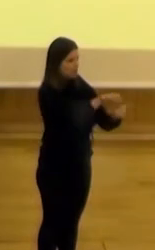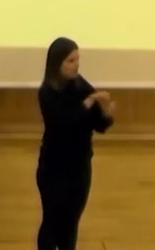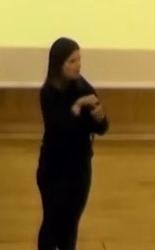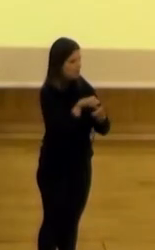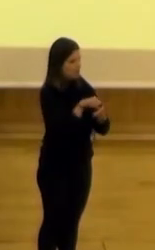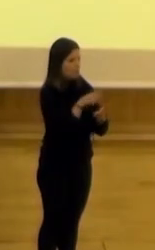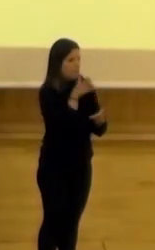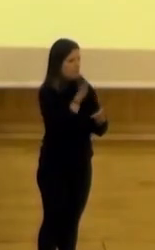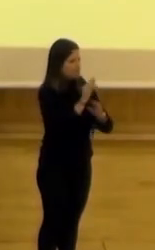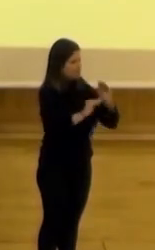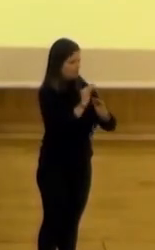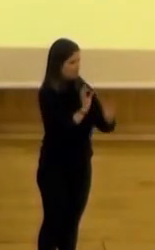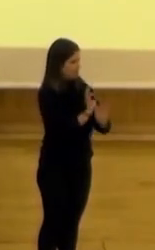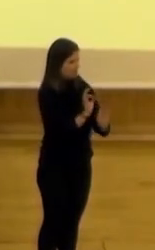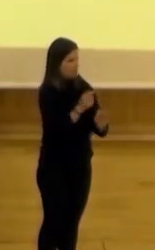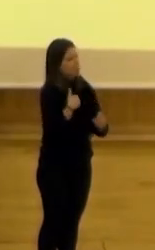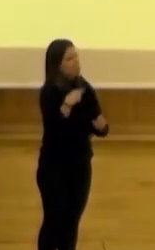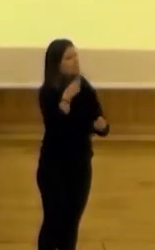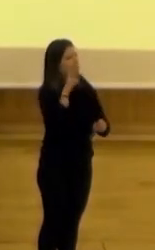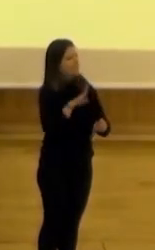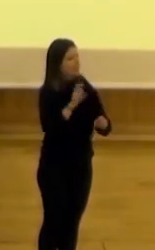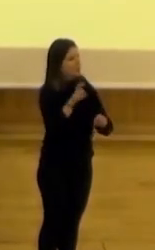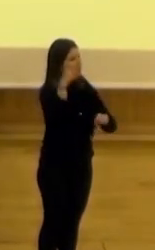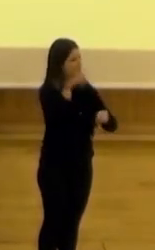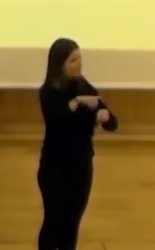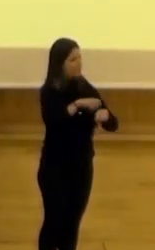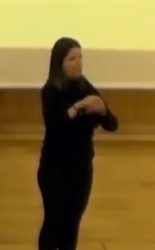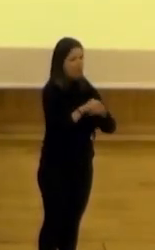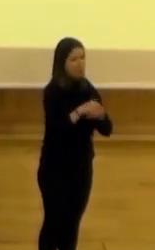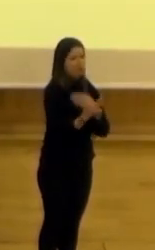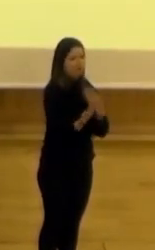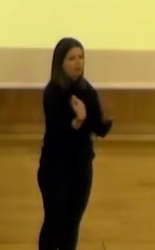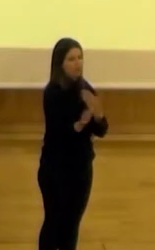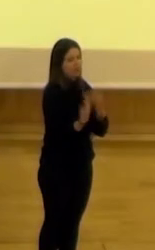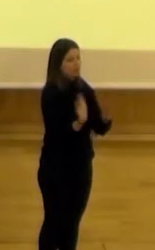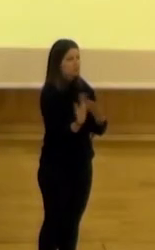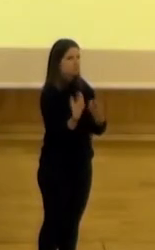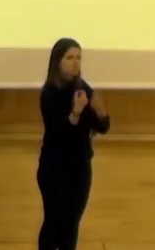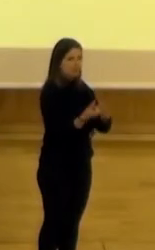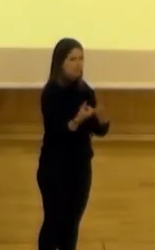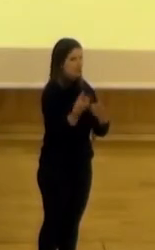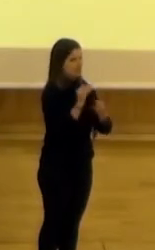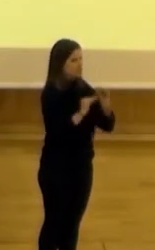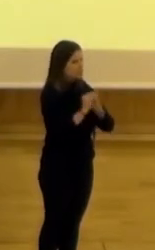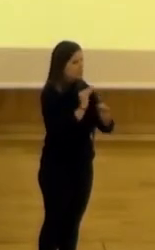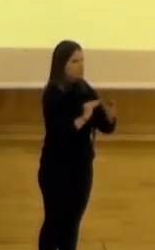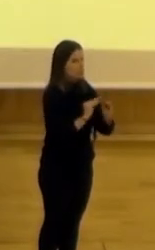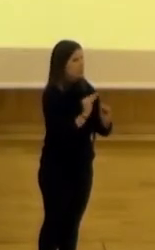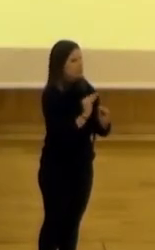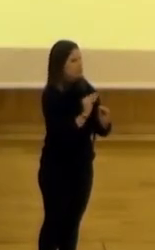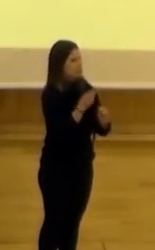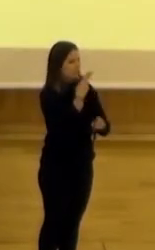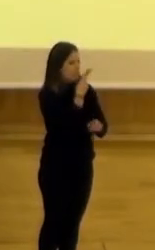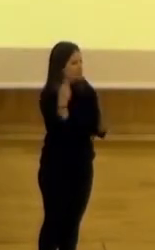los ciudadanos pero no les solucionaba nada. Hacía como de psicólogo amigo que permitía o facilitaba la catarsis grupal pero no